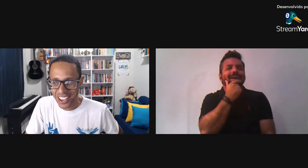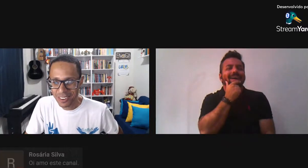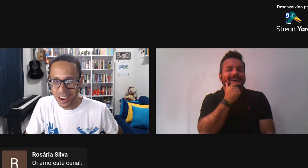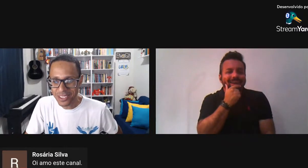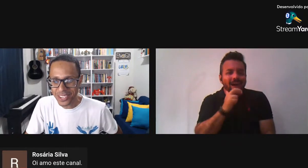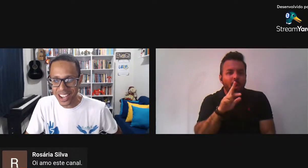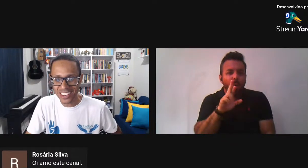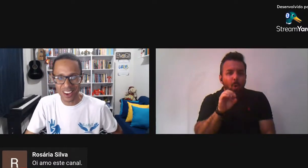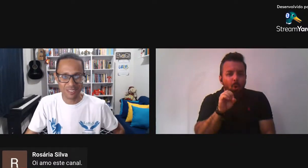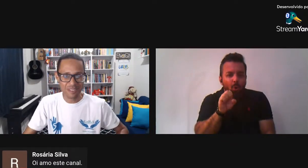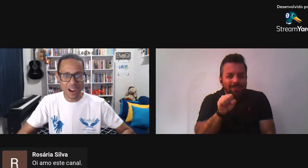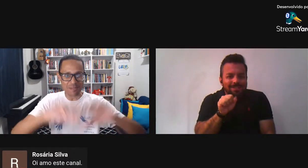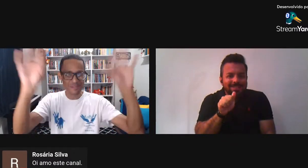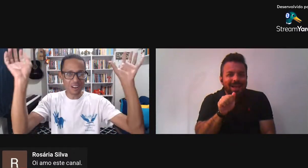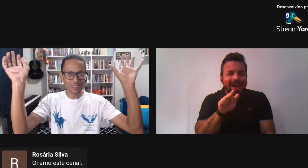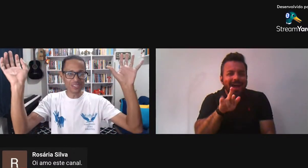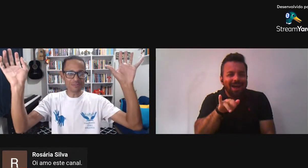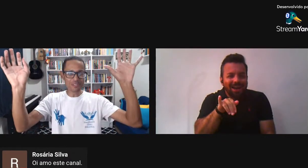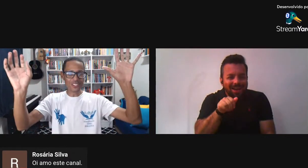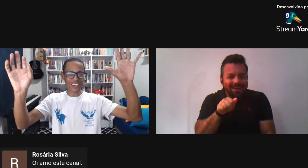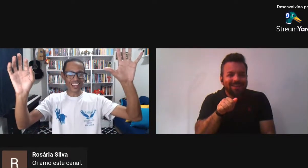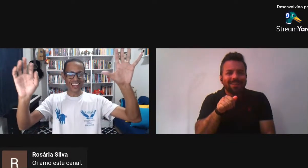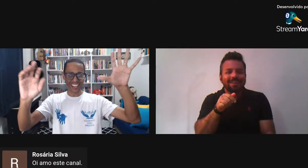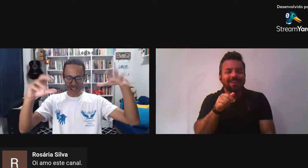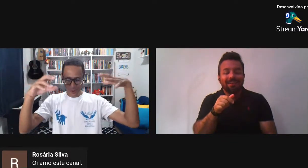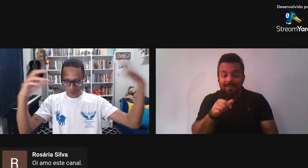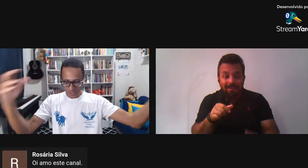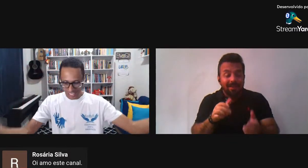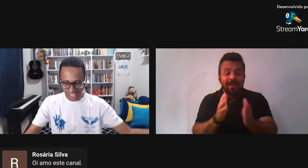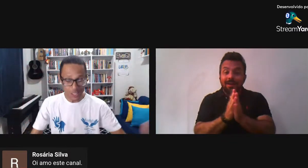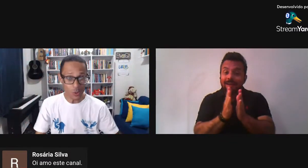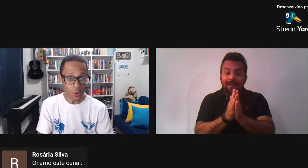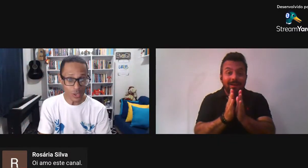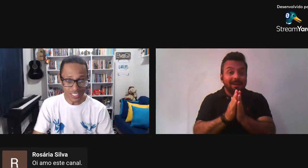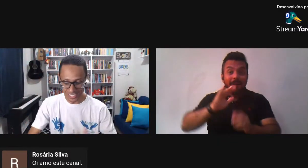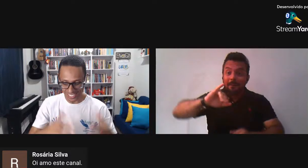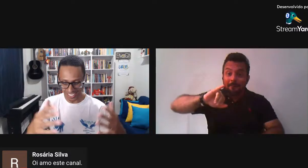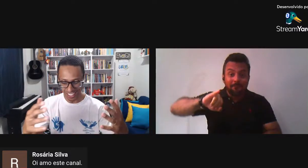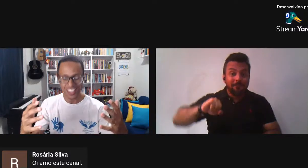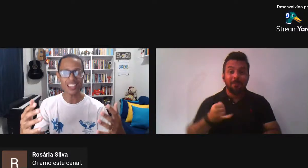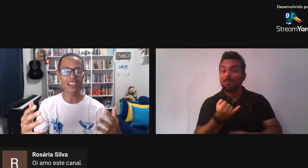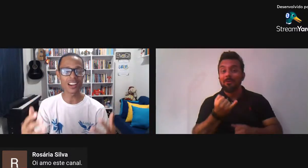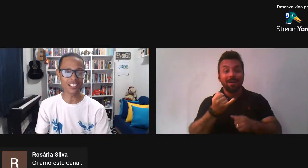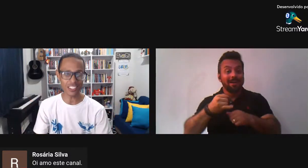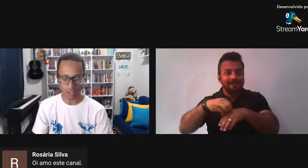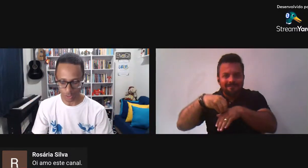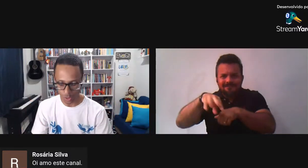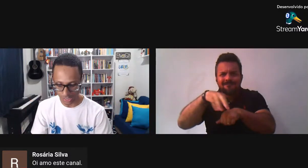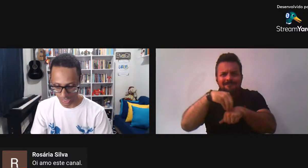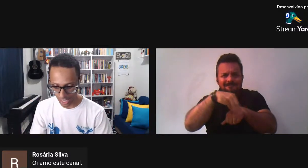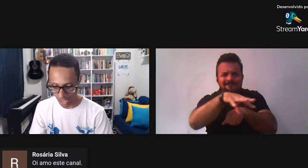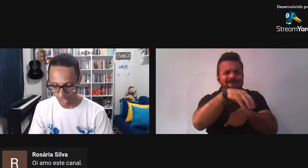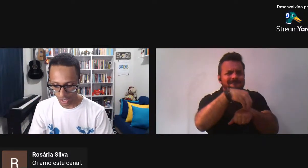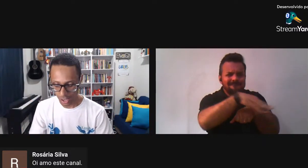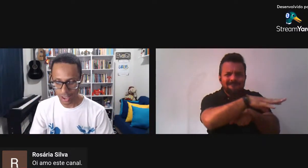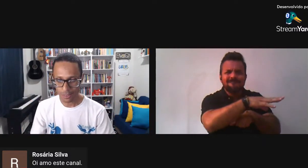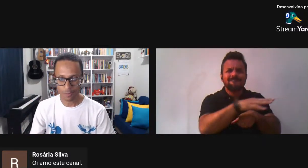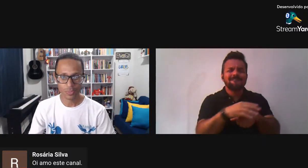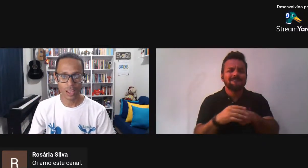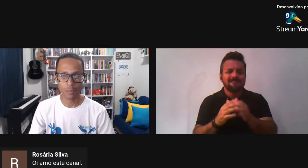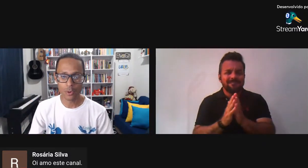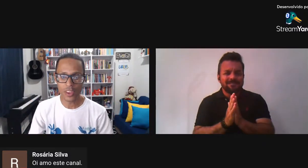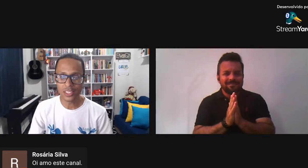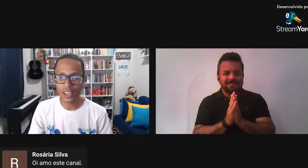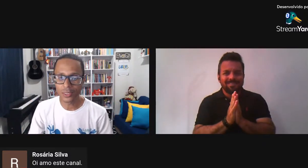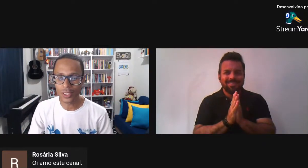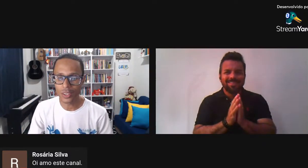Eu amo este canal Vamos difundir aí A leitura Leituras E grandes autores Né?